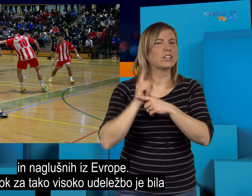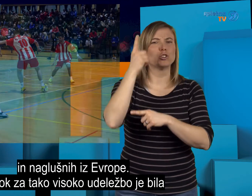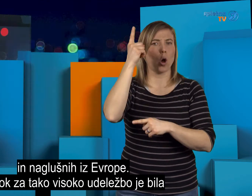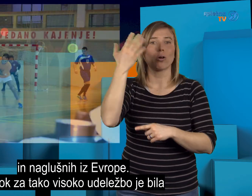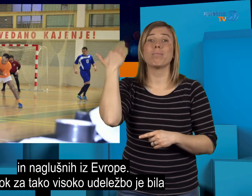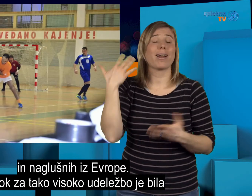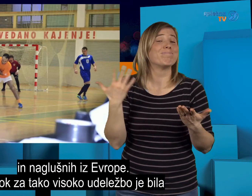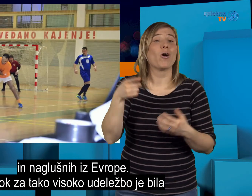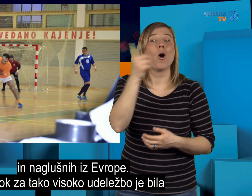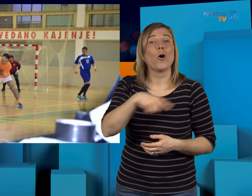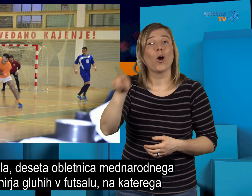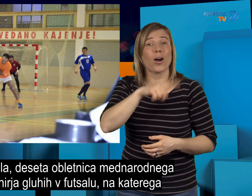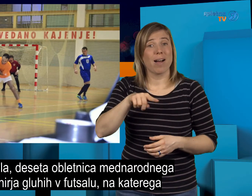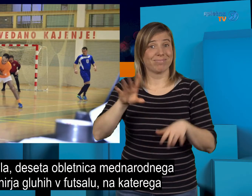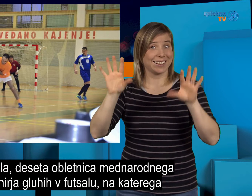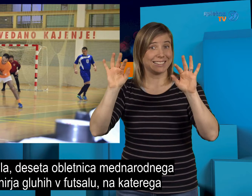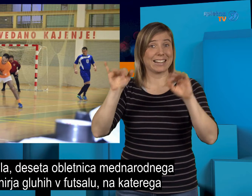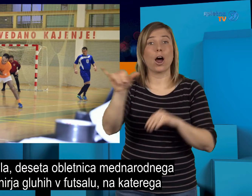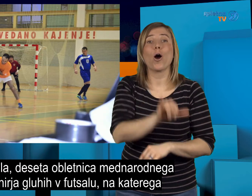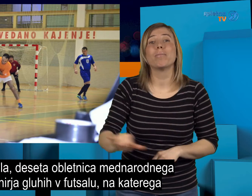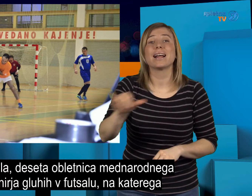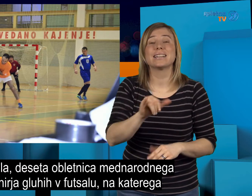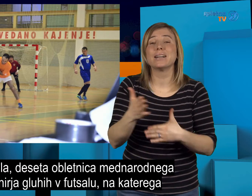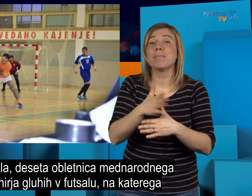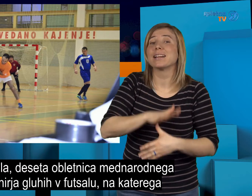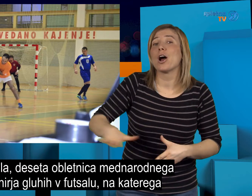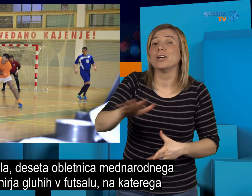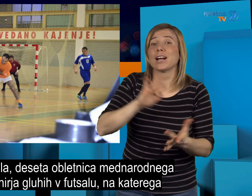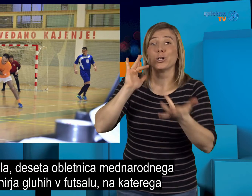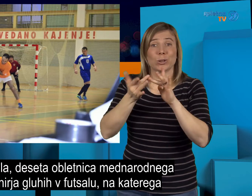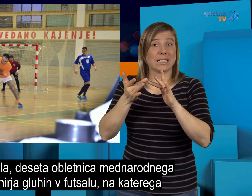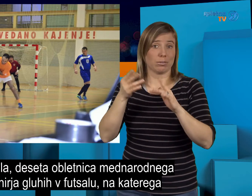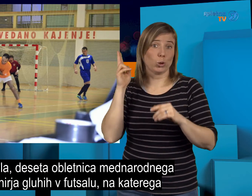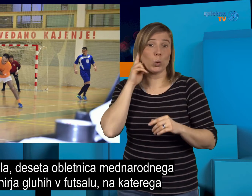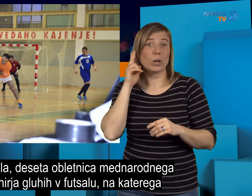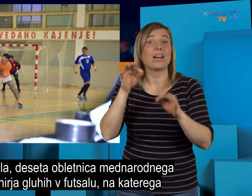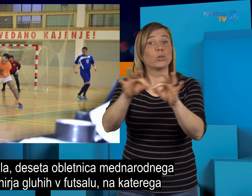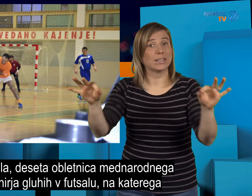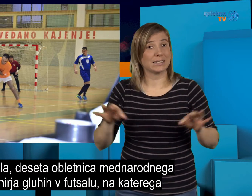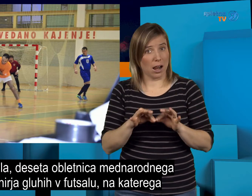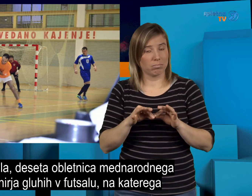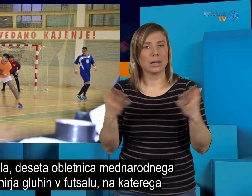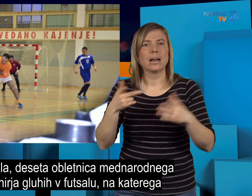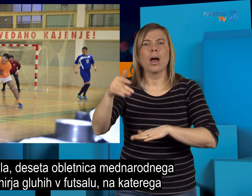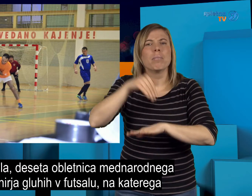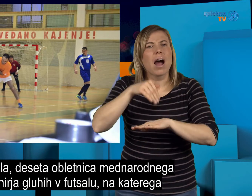visoko vdeležbo je bila okrogla deseta obletnica mednarodnega turnirja gluhih v Fucalu, na katerega se je prijavilo 21